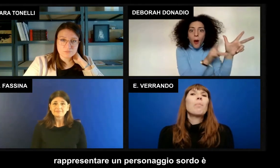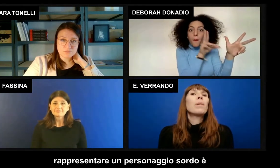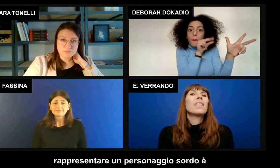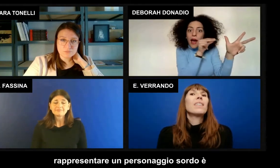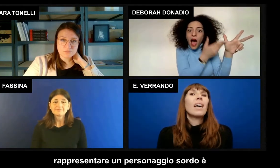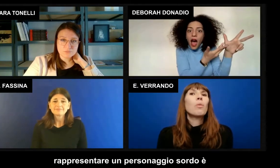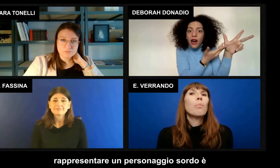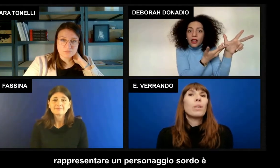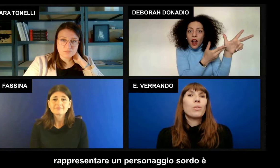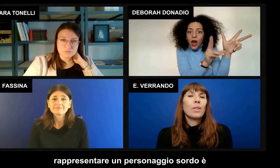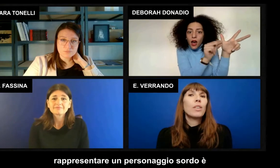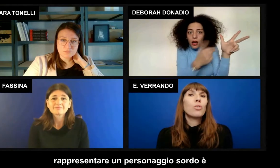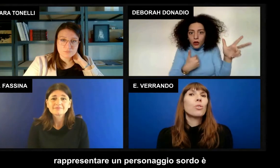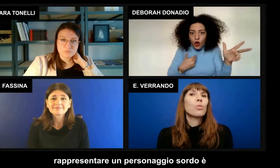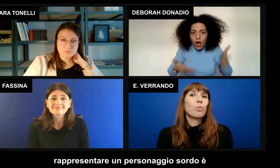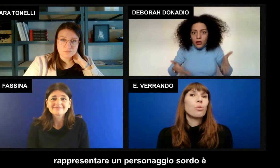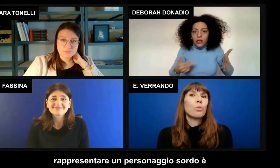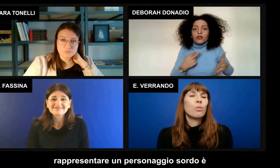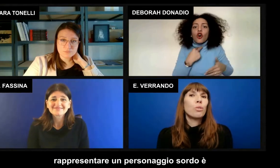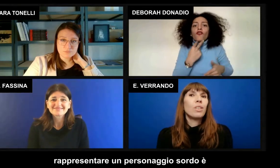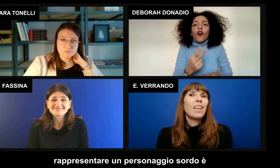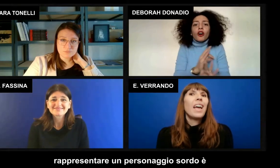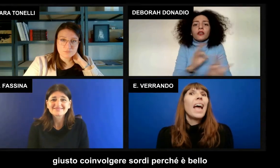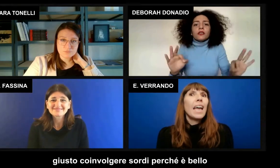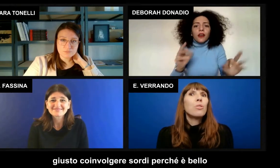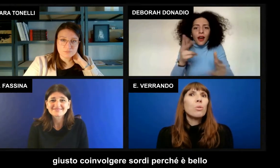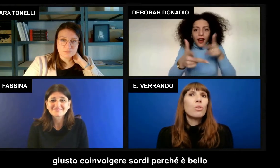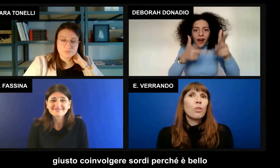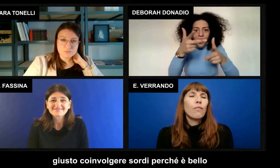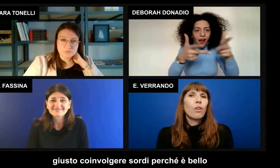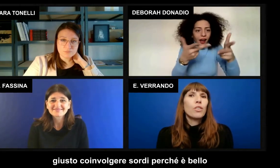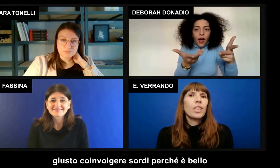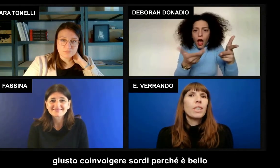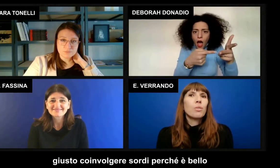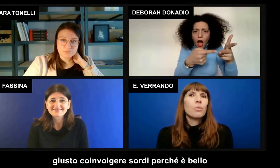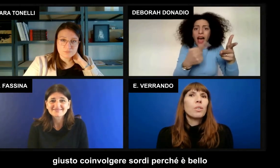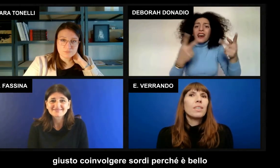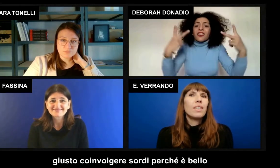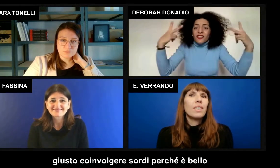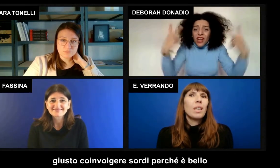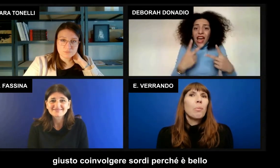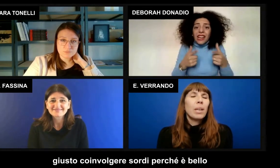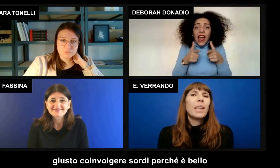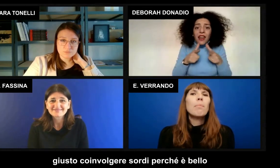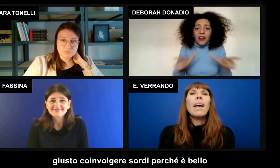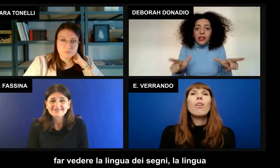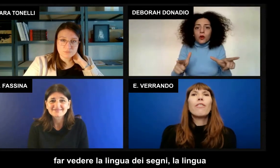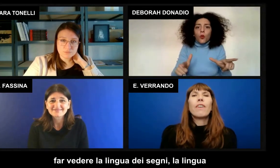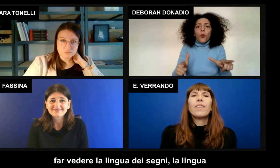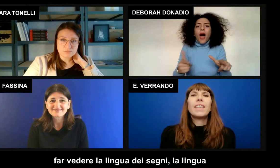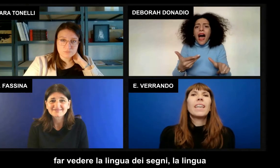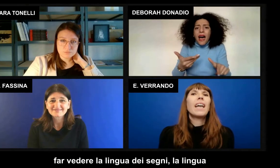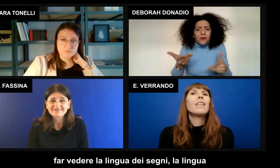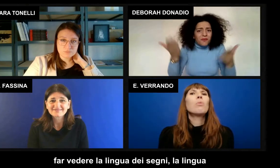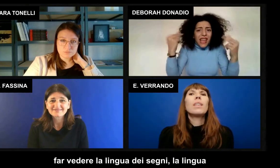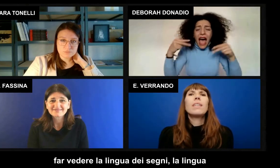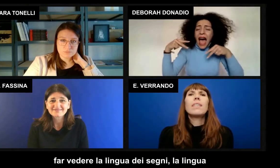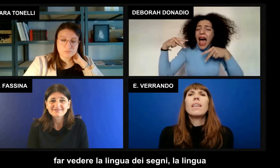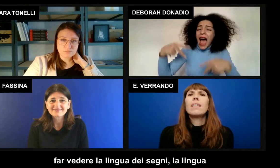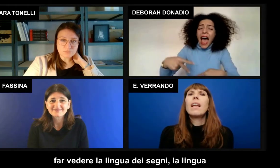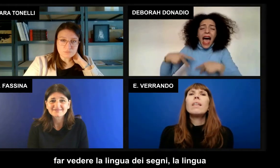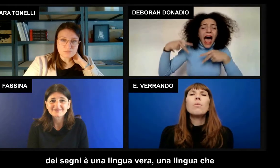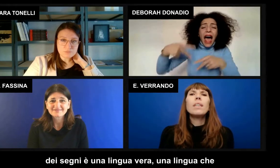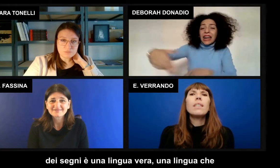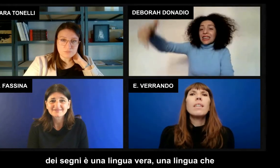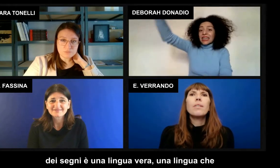rappresentare un personaggio sordo è giusto coinvolgere i sordi perché è bello far vedere la lingua dei